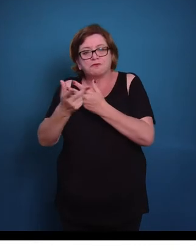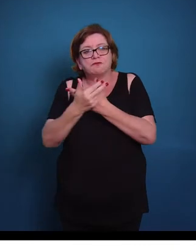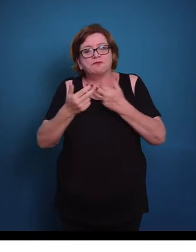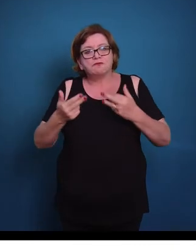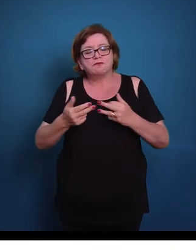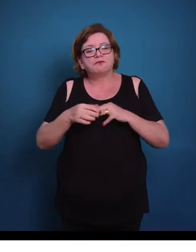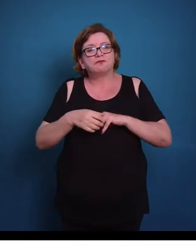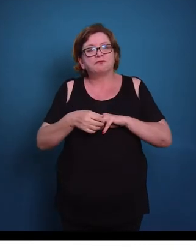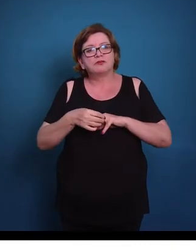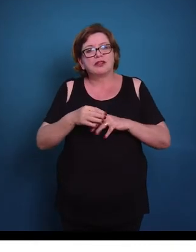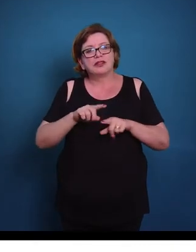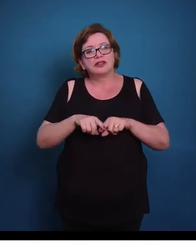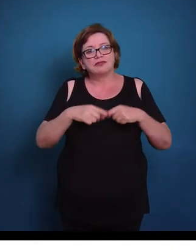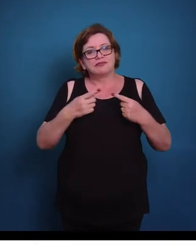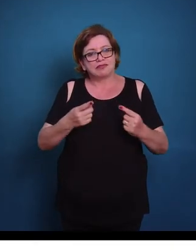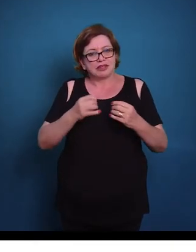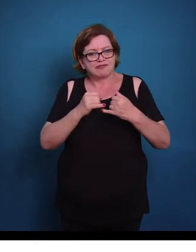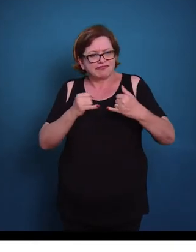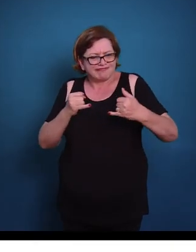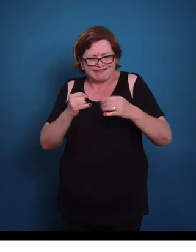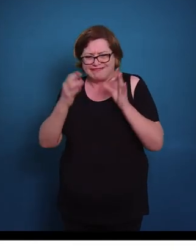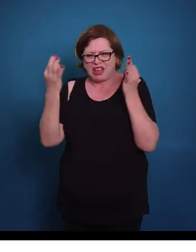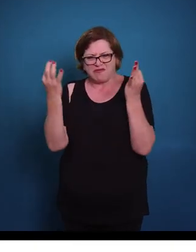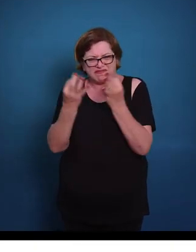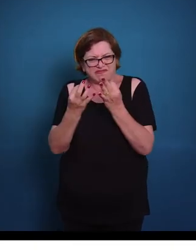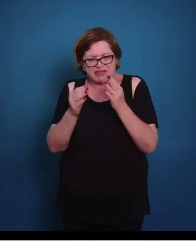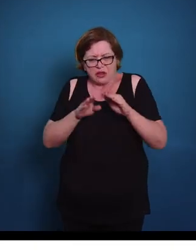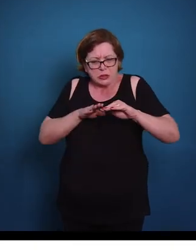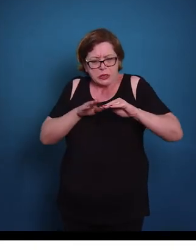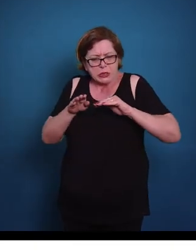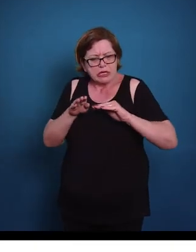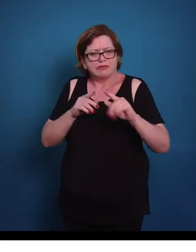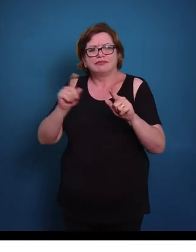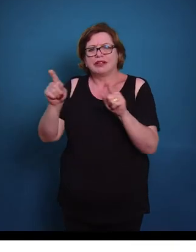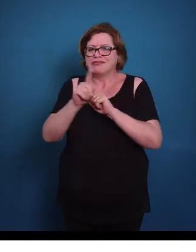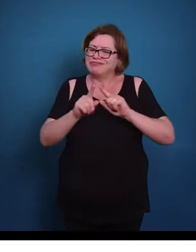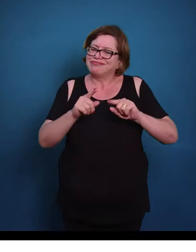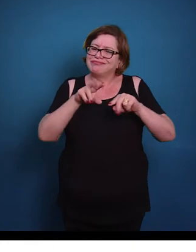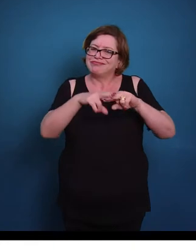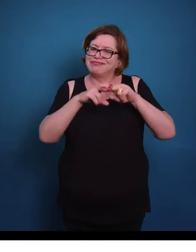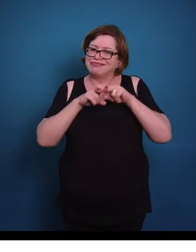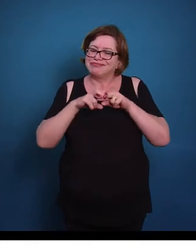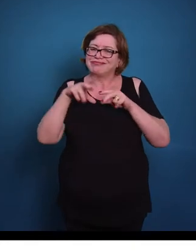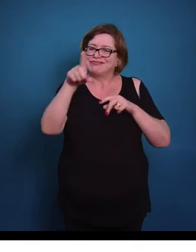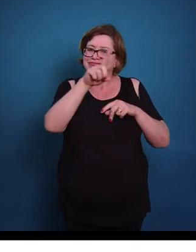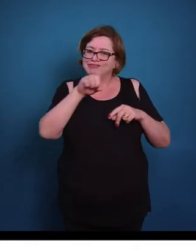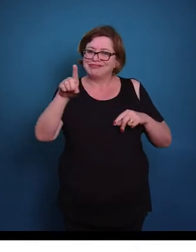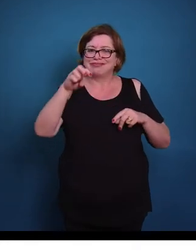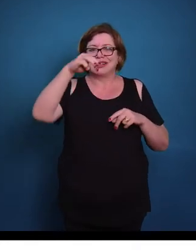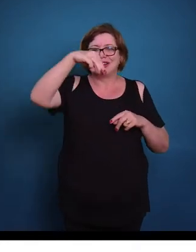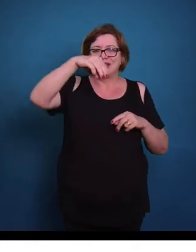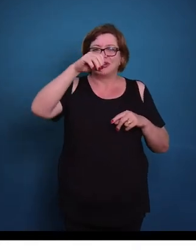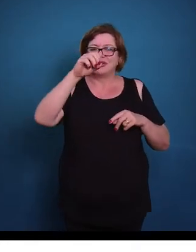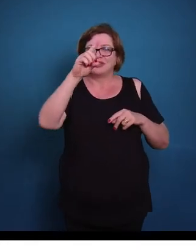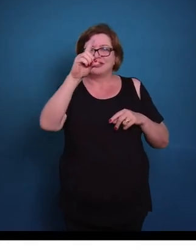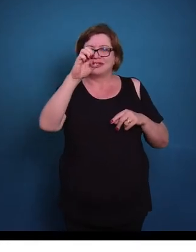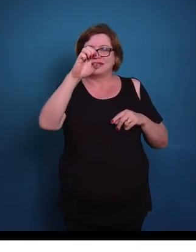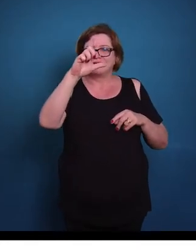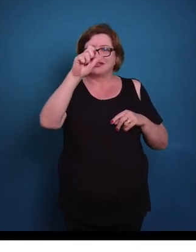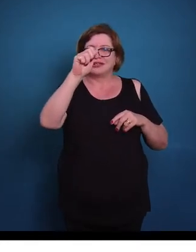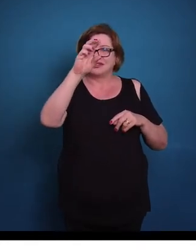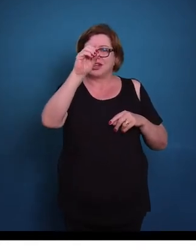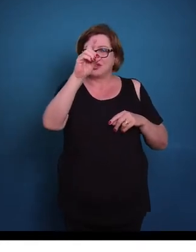tecido. Mas essas fibras, elas não formam um padrão. Então por isso que é não modelado. Então você tem uma trama tridimensional.